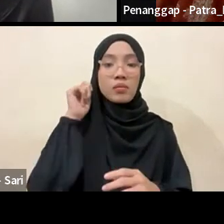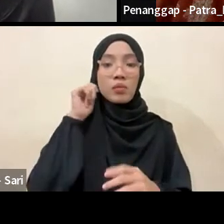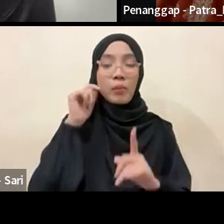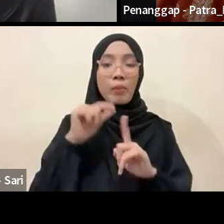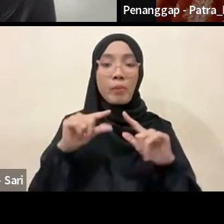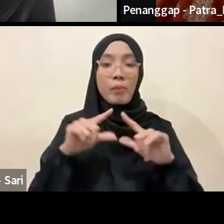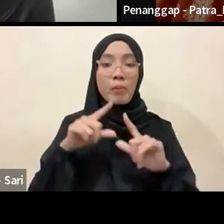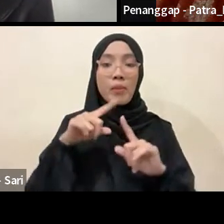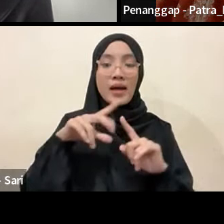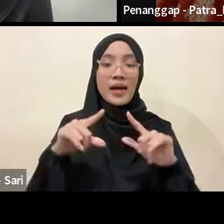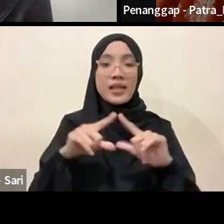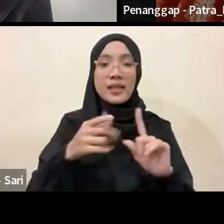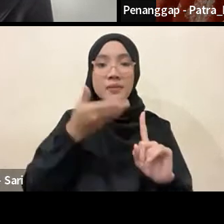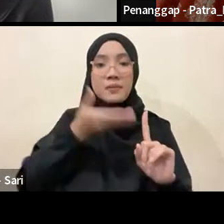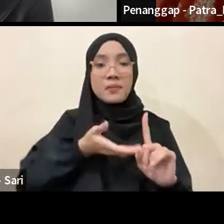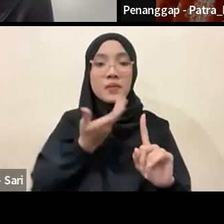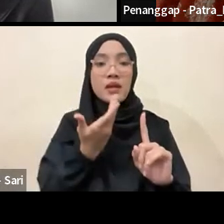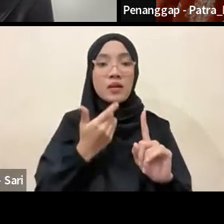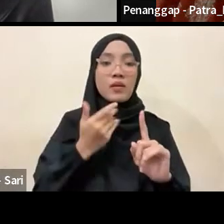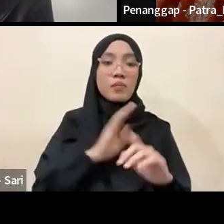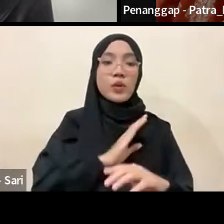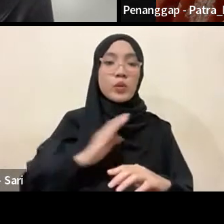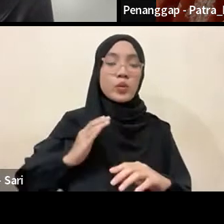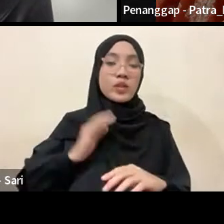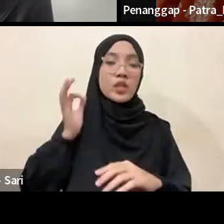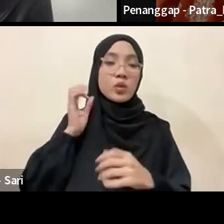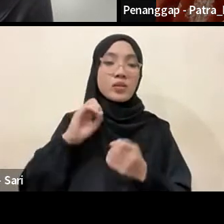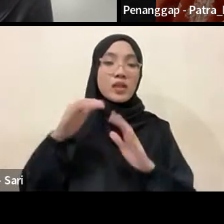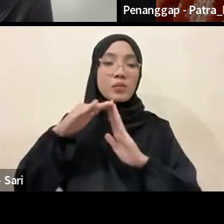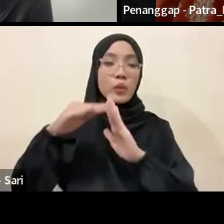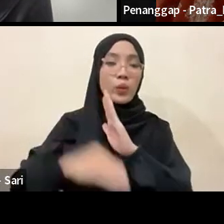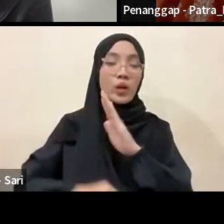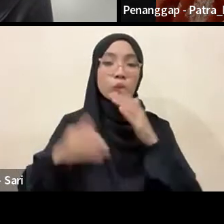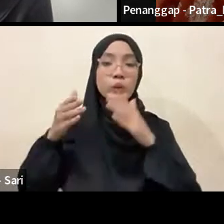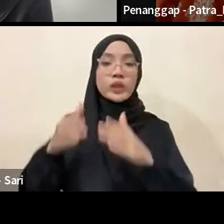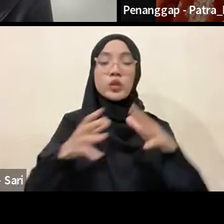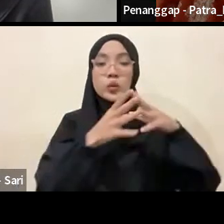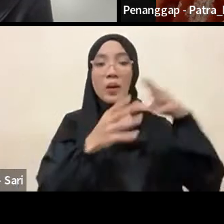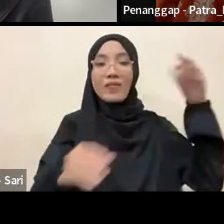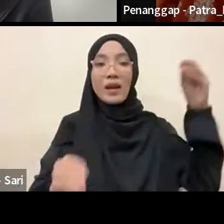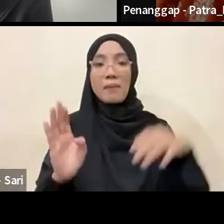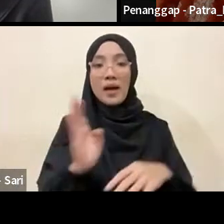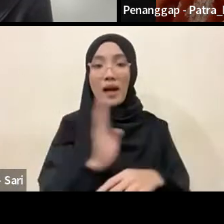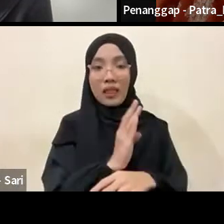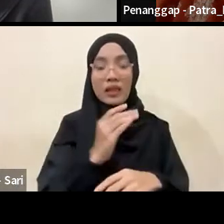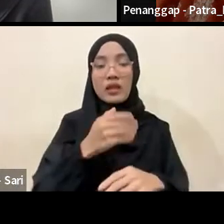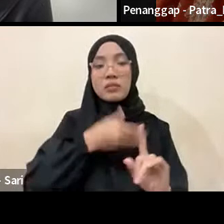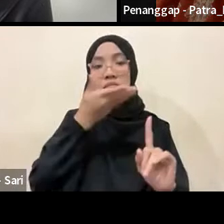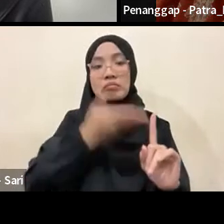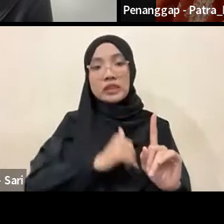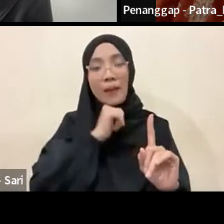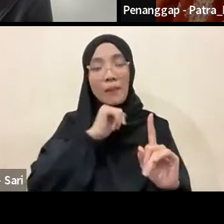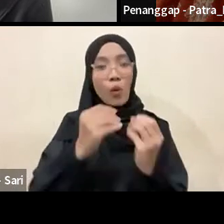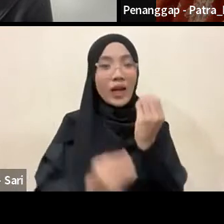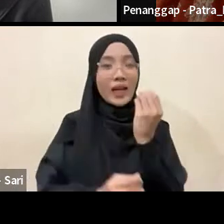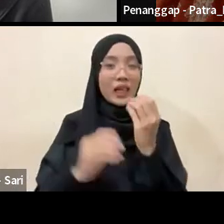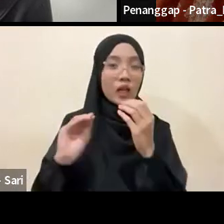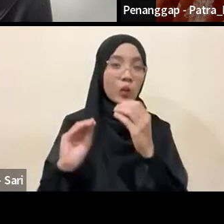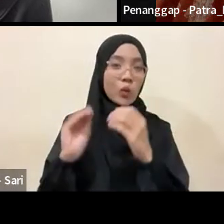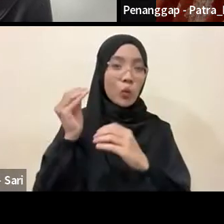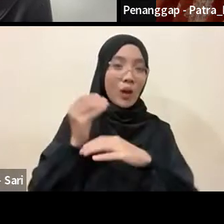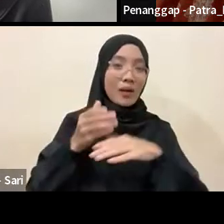salah satu pengurus dari Fortun Pengurangan Resiko Bencana di Sumatera Barat. Beliau juga merupakan Wakil Ketua Bidang 3,